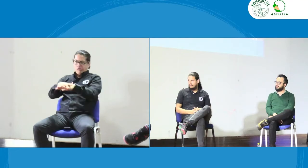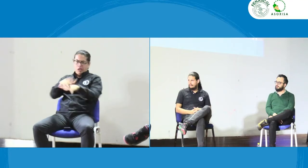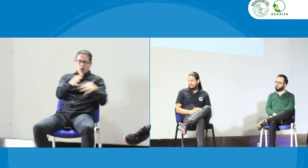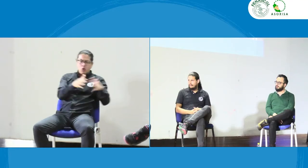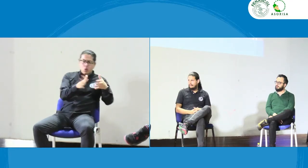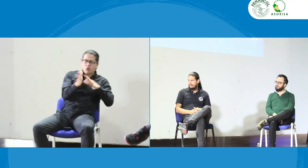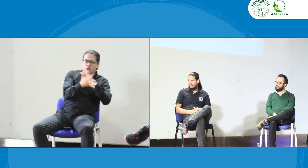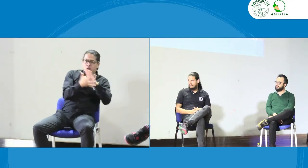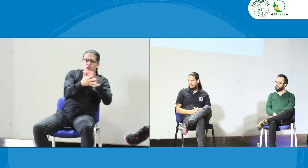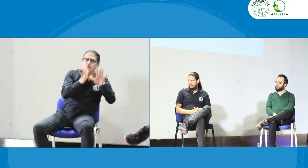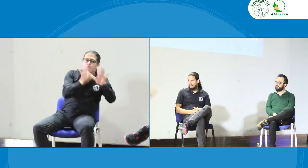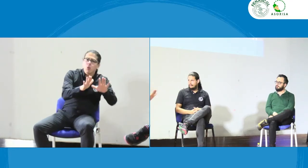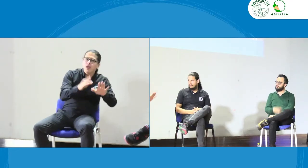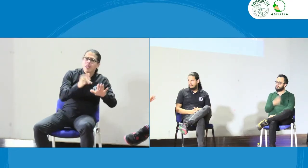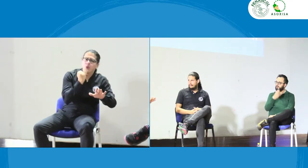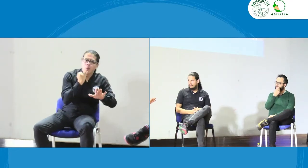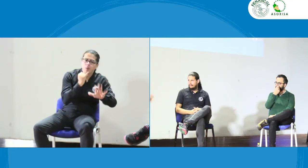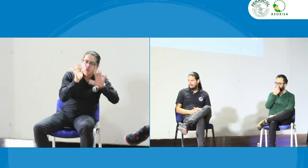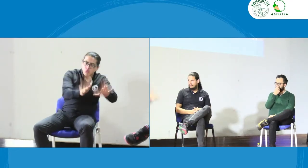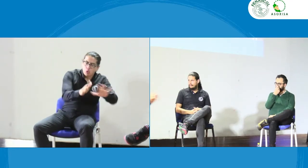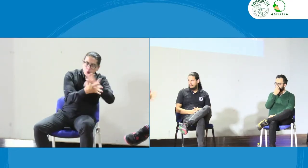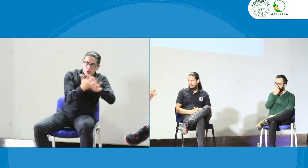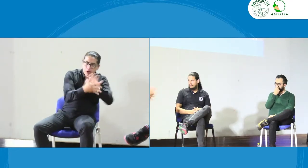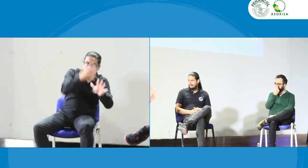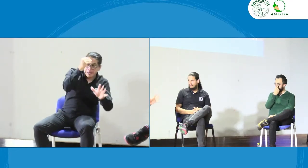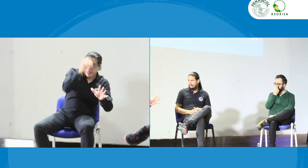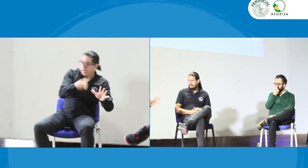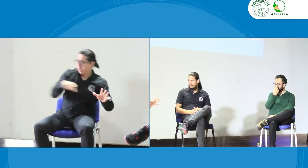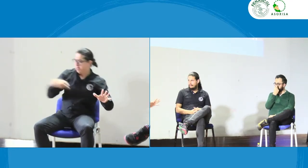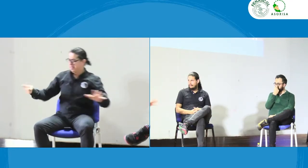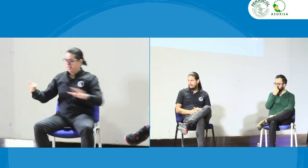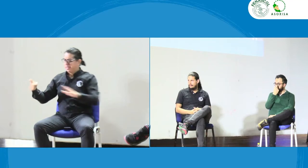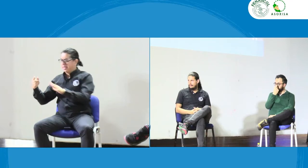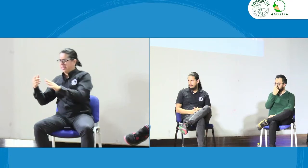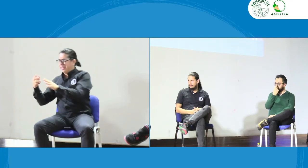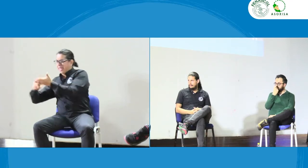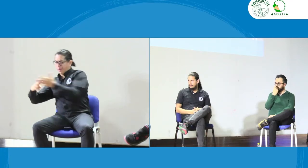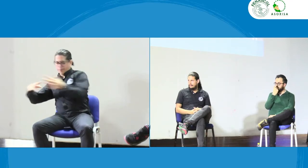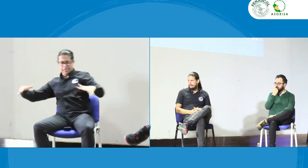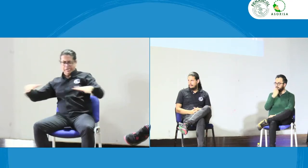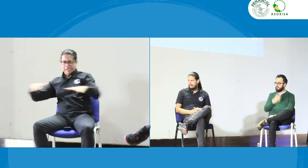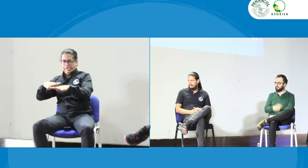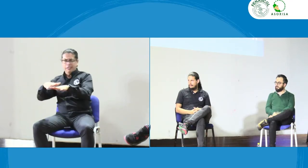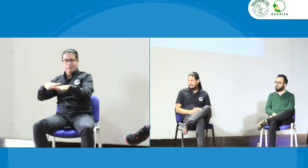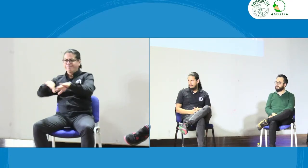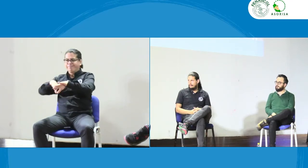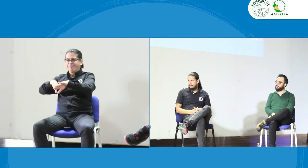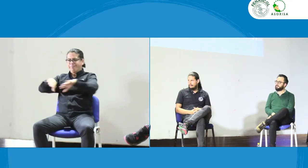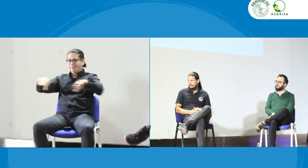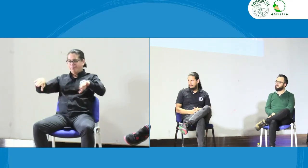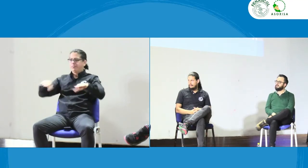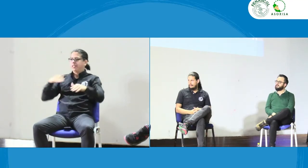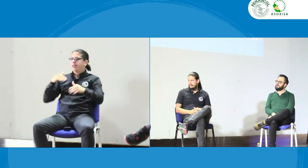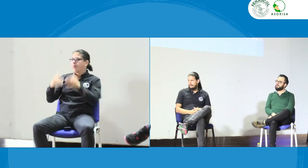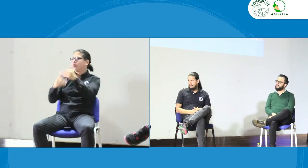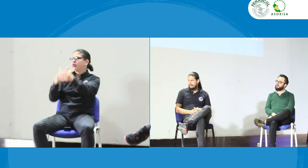falta la formación ¿sí? porque son cursos de una lengua y los cursos de